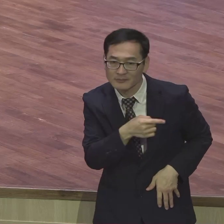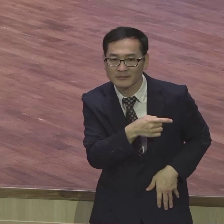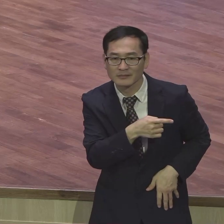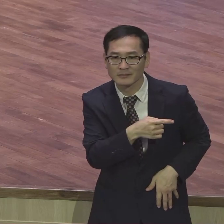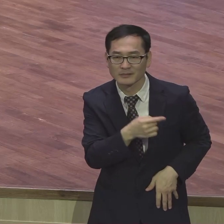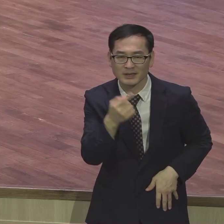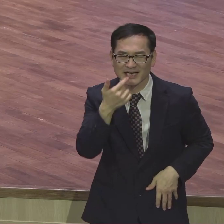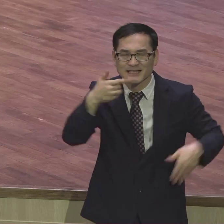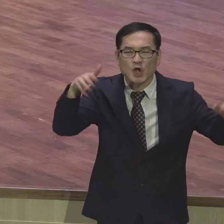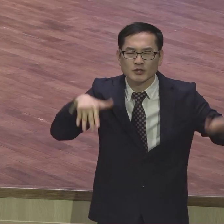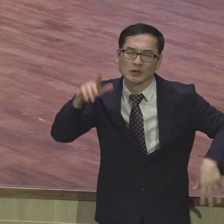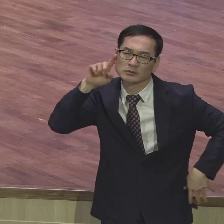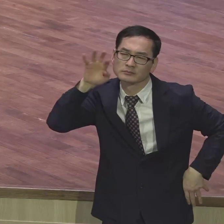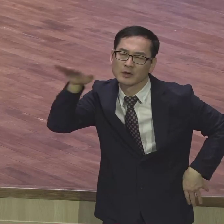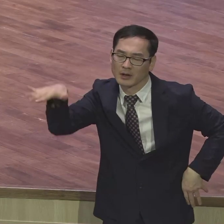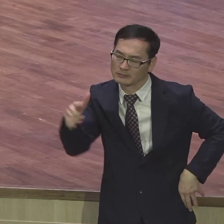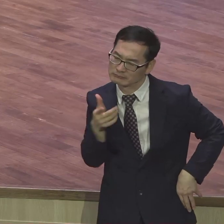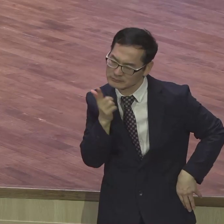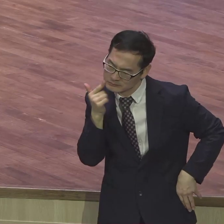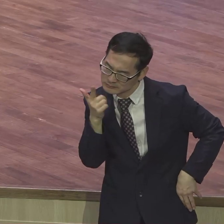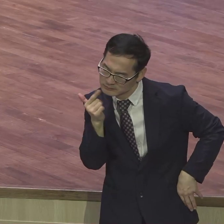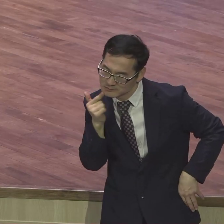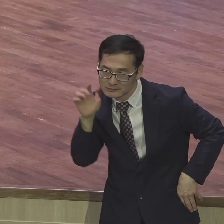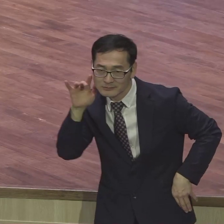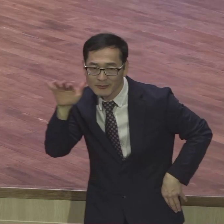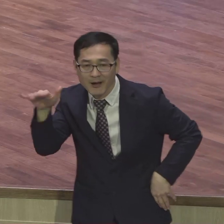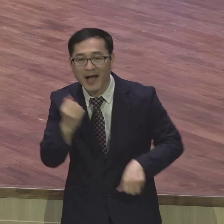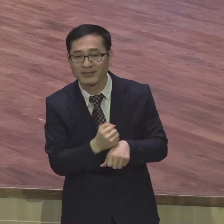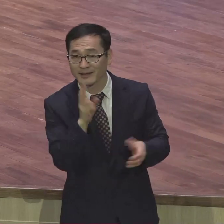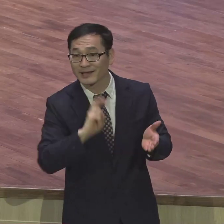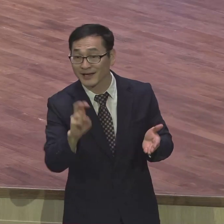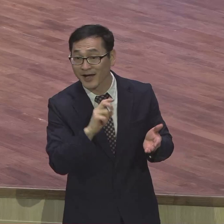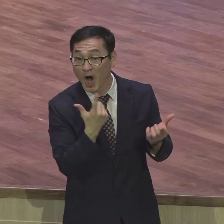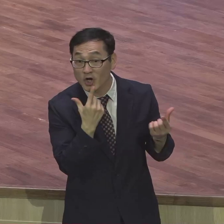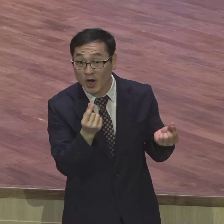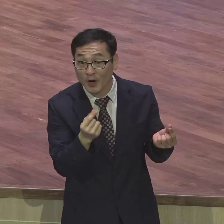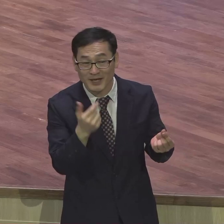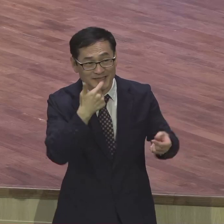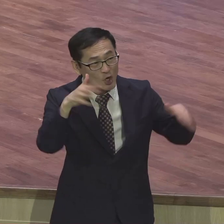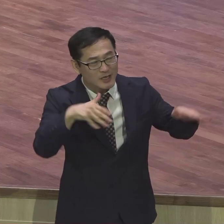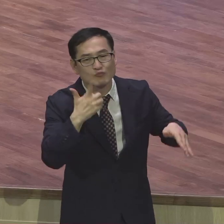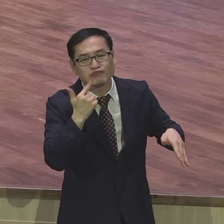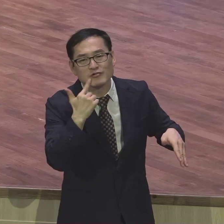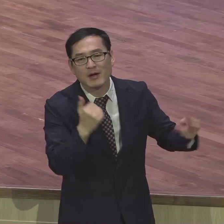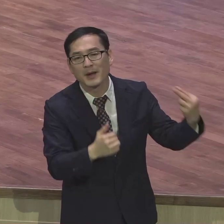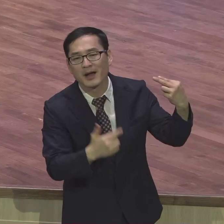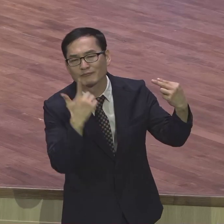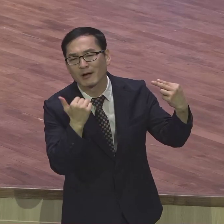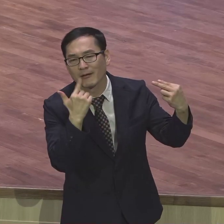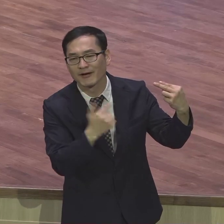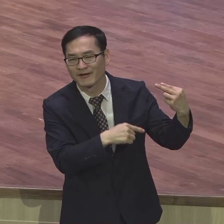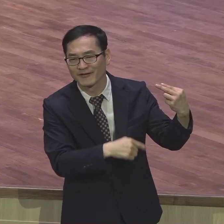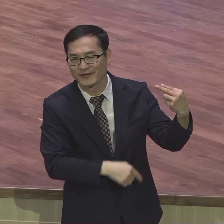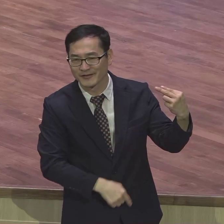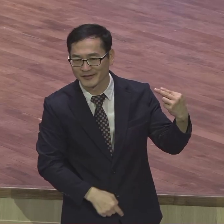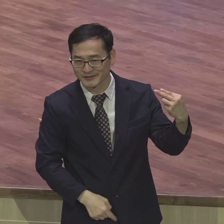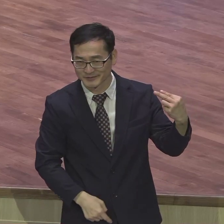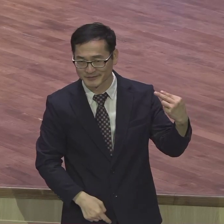천사도 허무하는 삶을 삽시다 아멘 천사가 부러워할 정도 허물을 사 우리가 천사 부러워하면 안 돼요